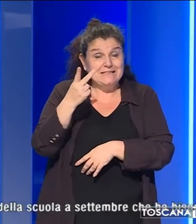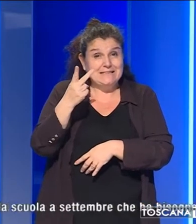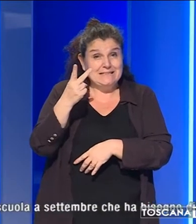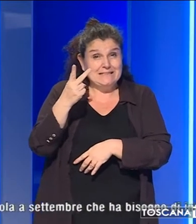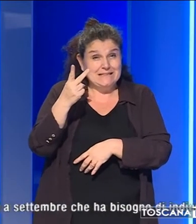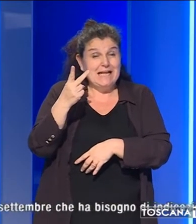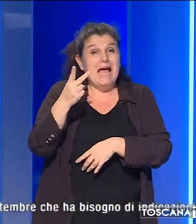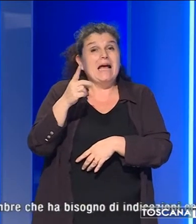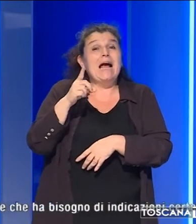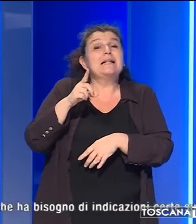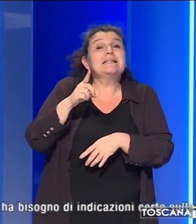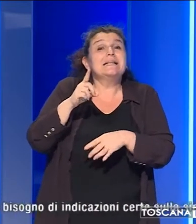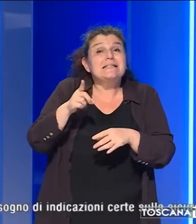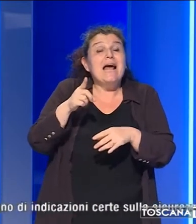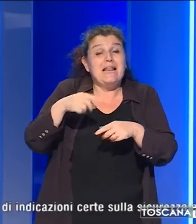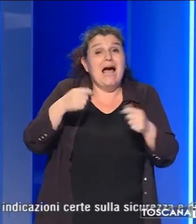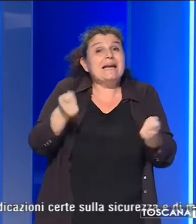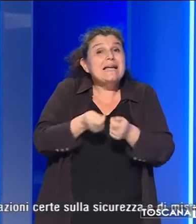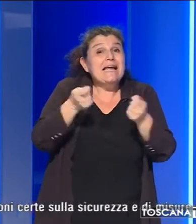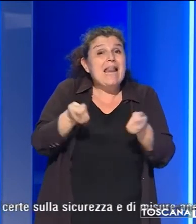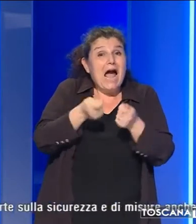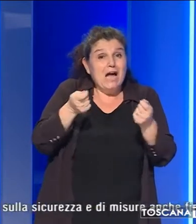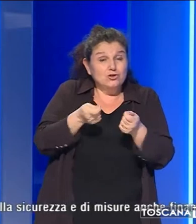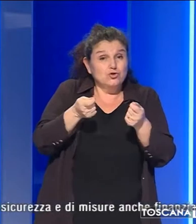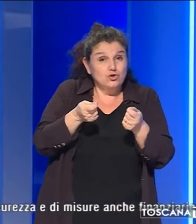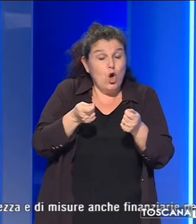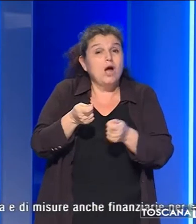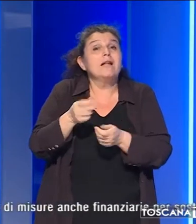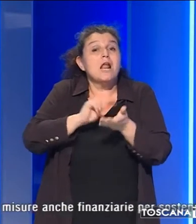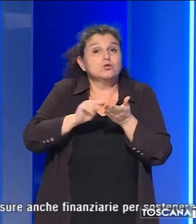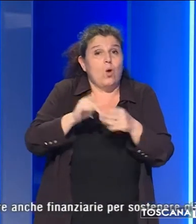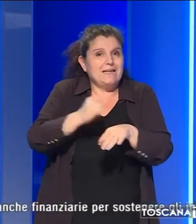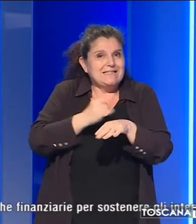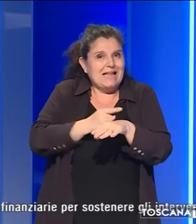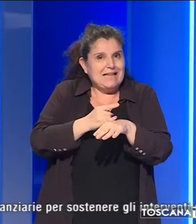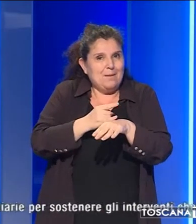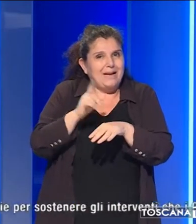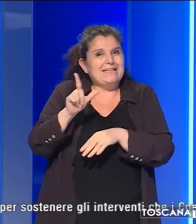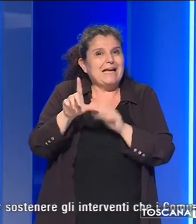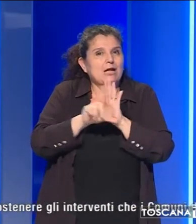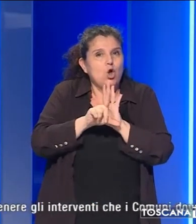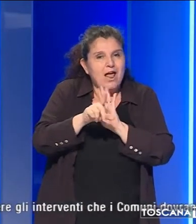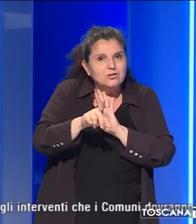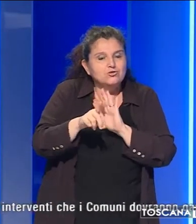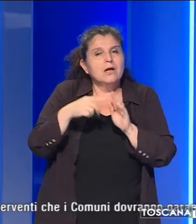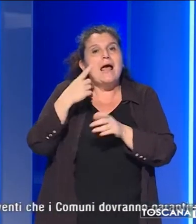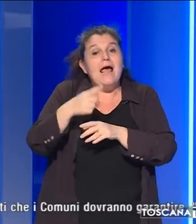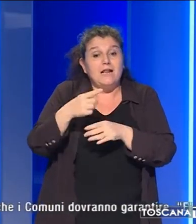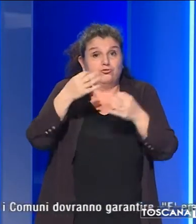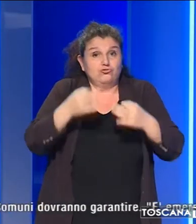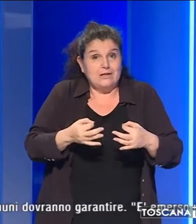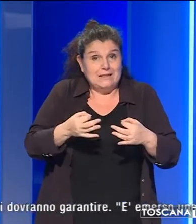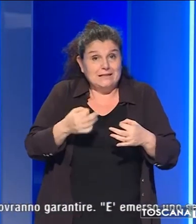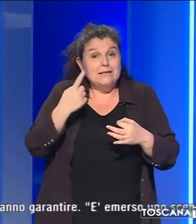rilancio e la ripresa della scuola a settembre che ha bisogno di indicazioni certe sulla sicurezza